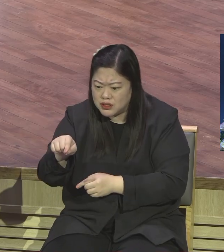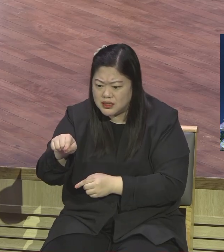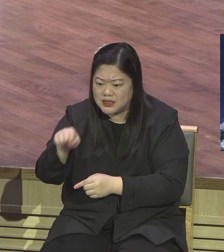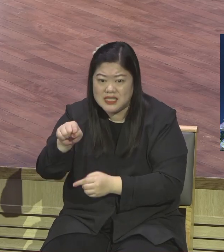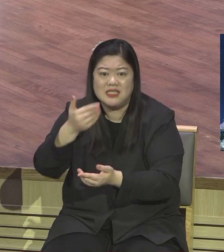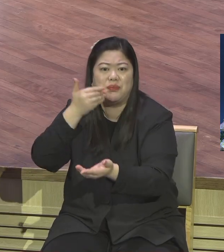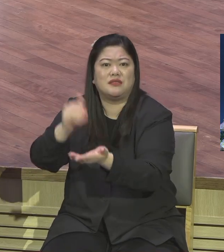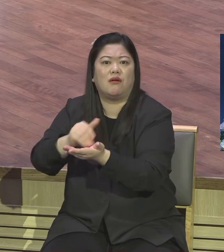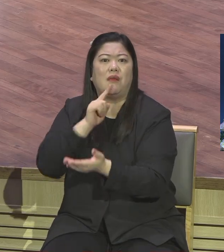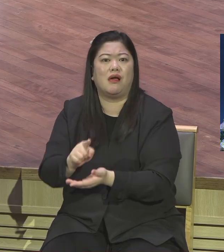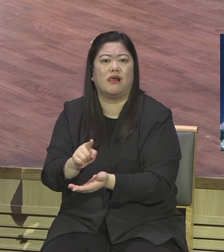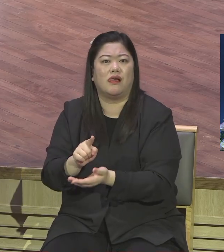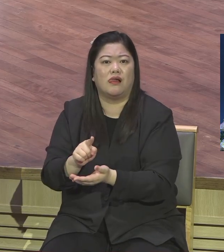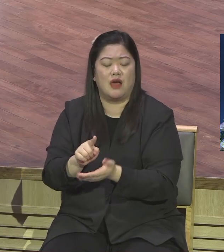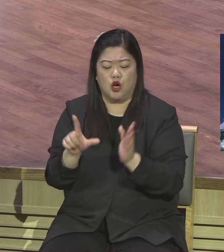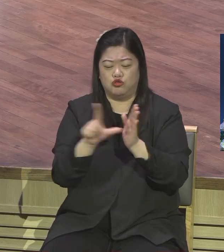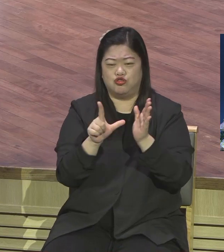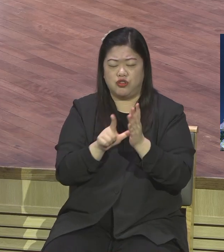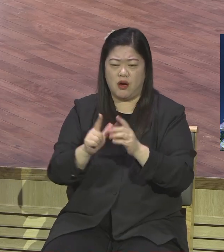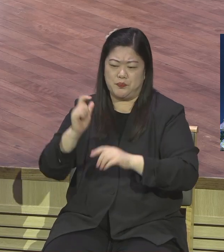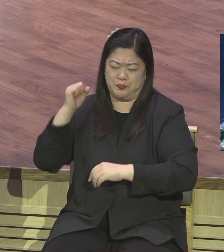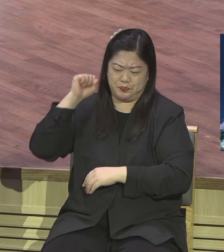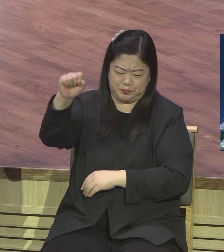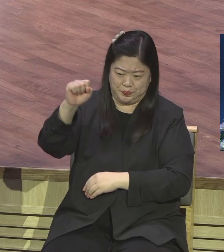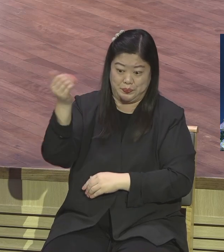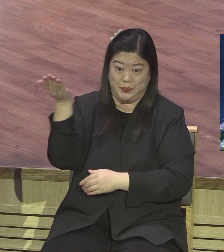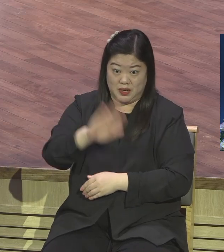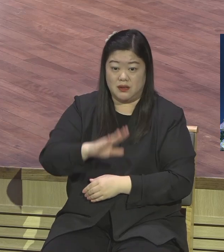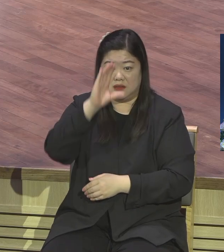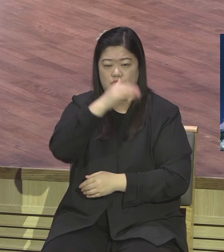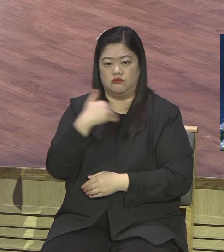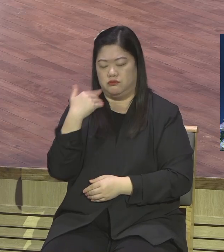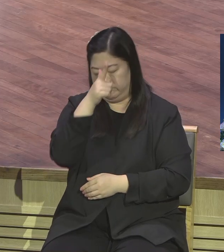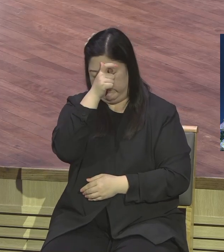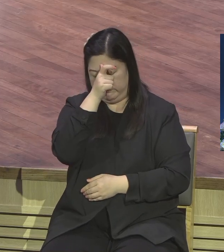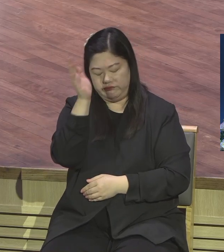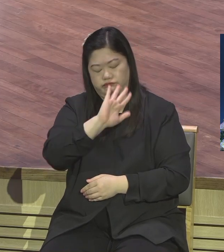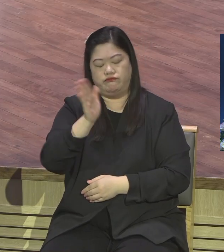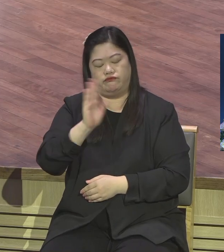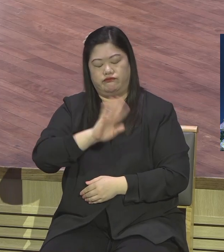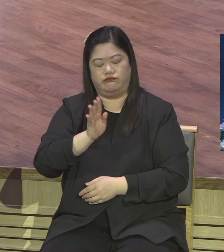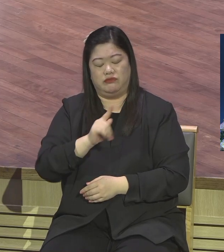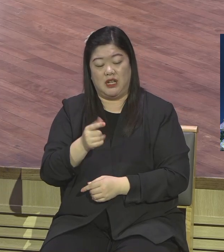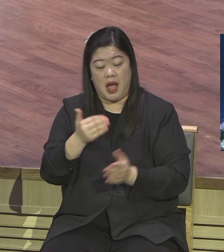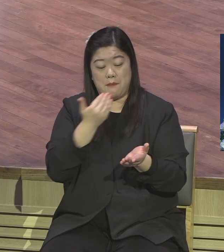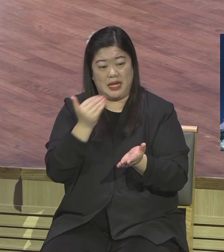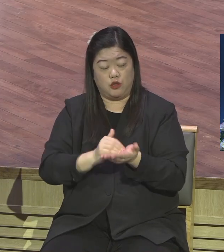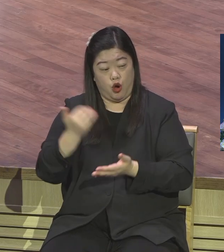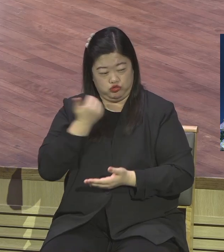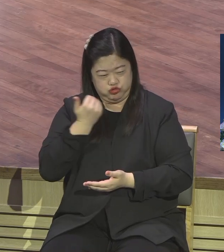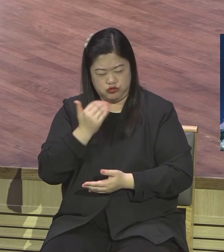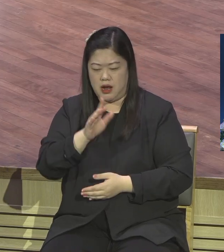이단들이나 구원 못 받을 사람 우리하고 영이 다릅니다 말귀를 못 알아들어요 더더욱 영적 문제는